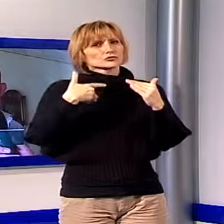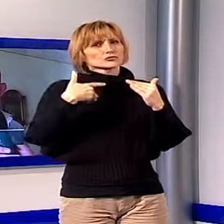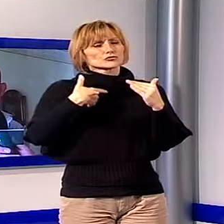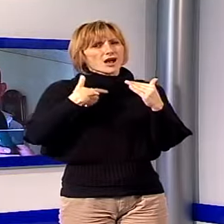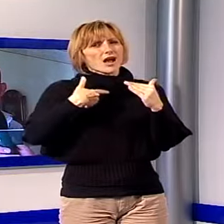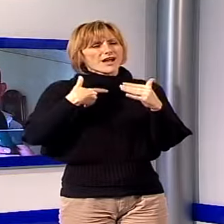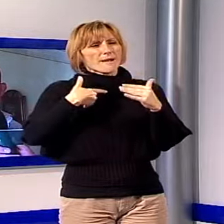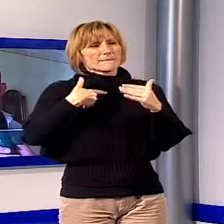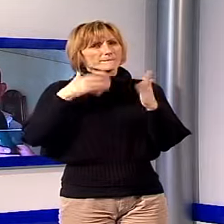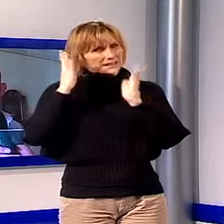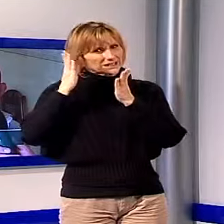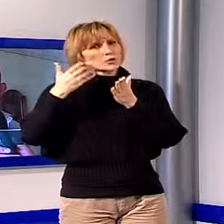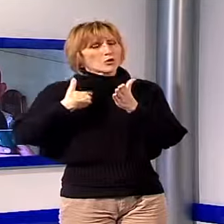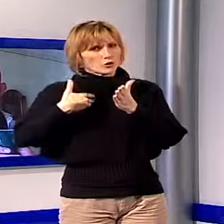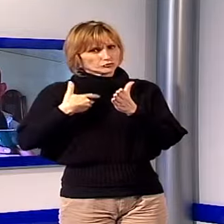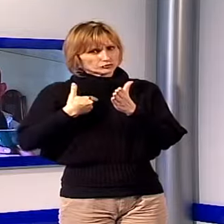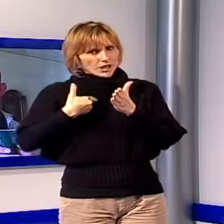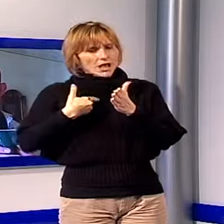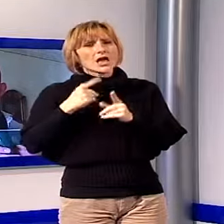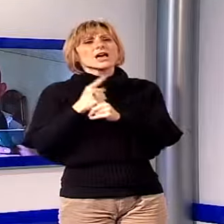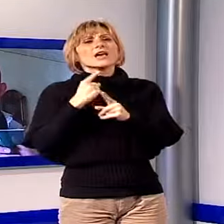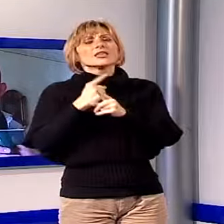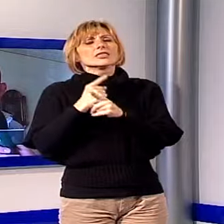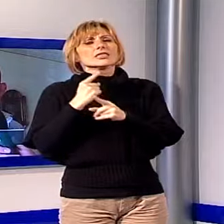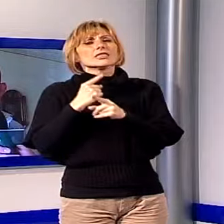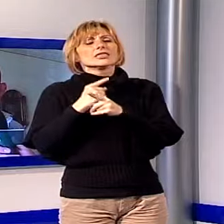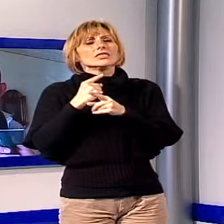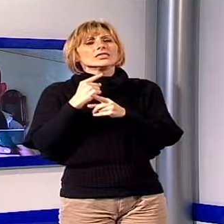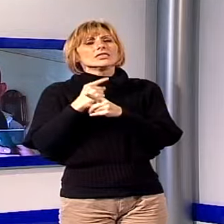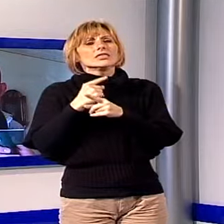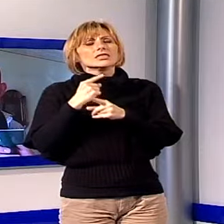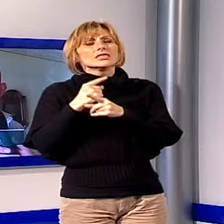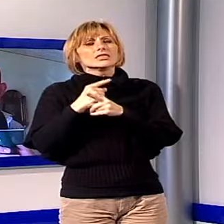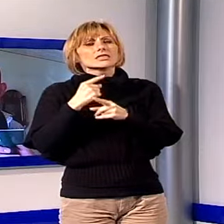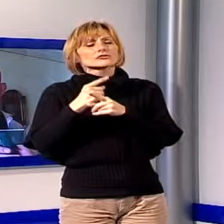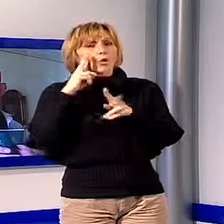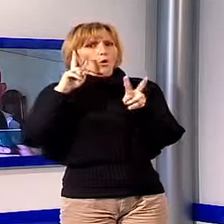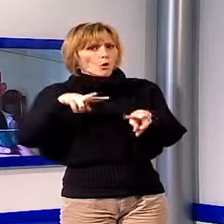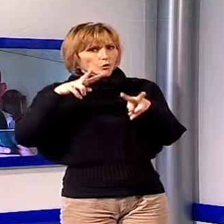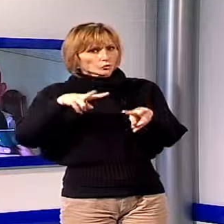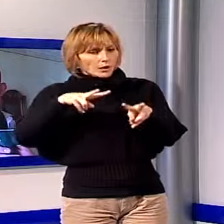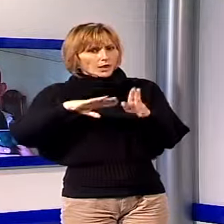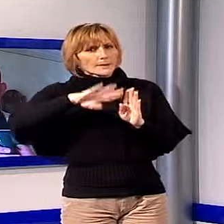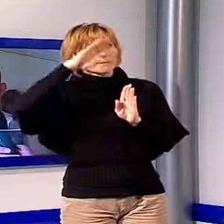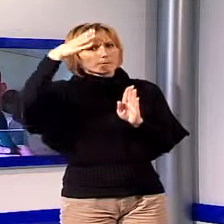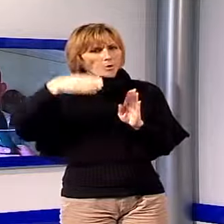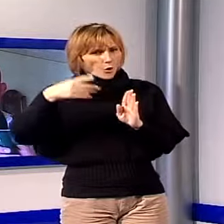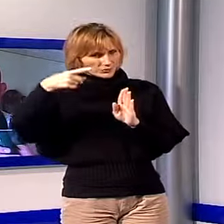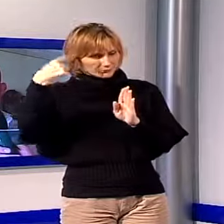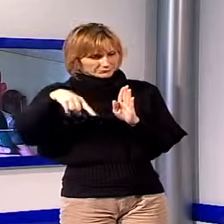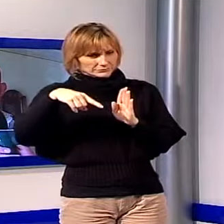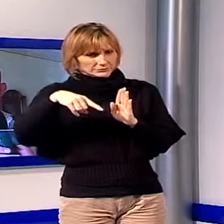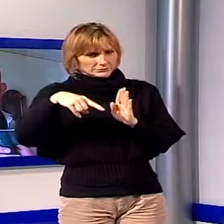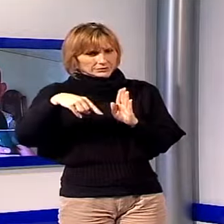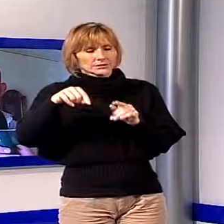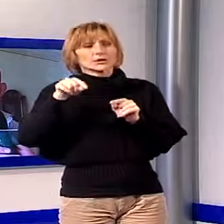sassi in pericolo e quindi è necessario fare tutta un'opera di disgaggio sul monte sovrastante e questo